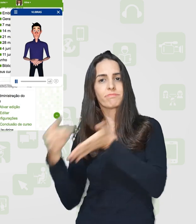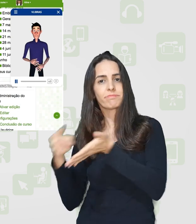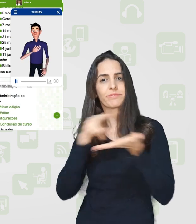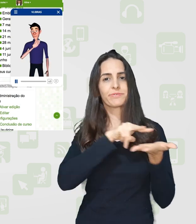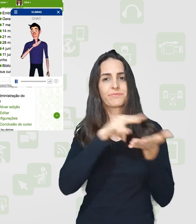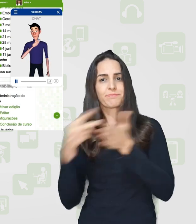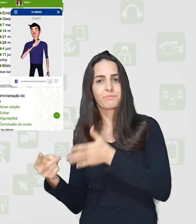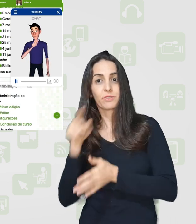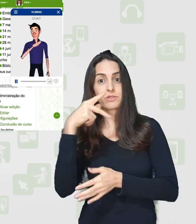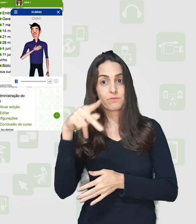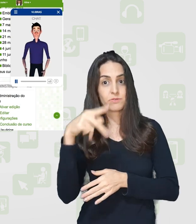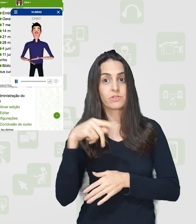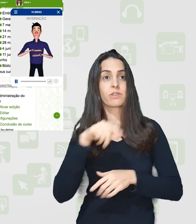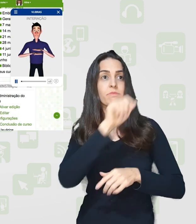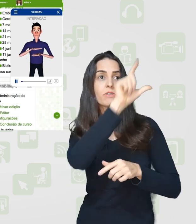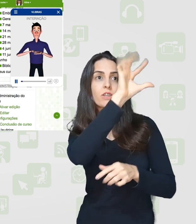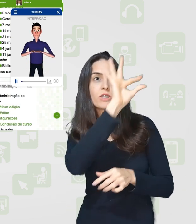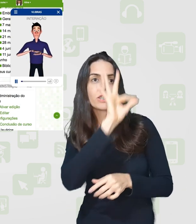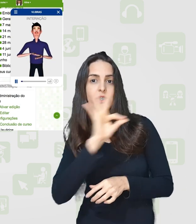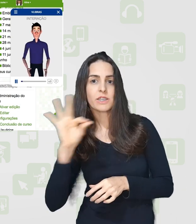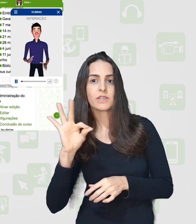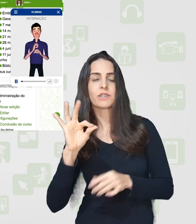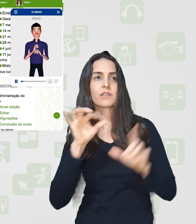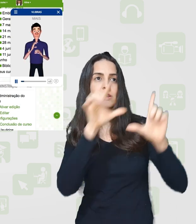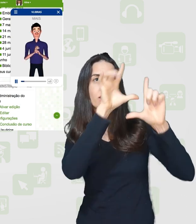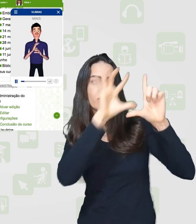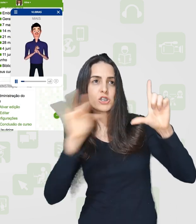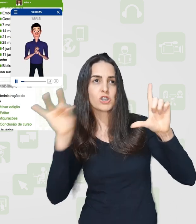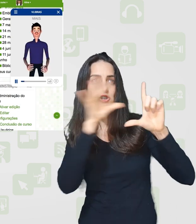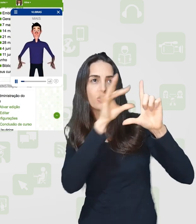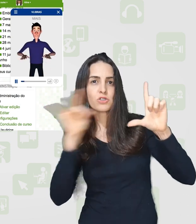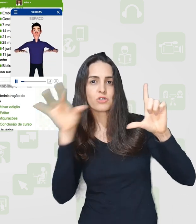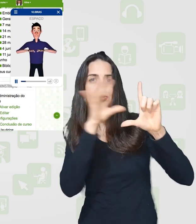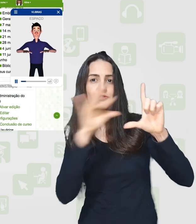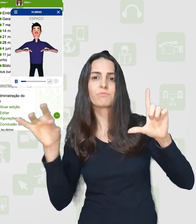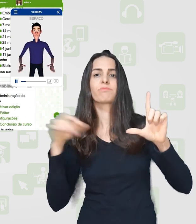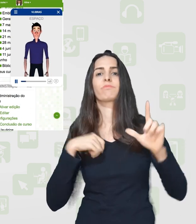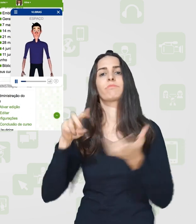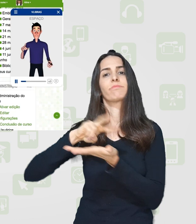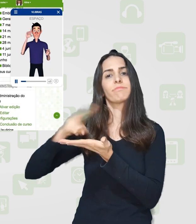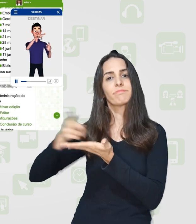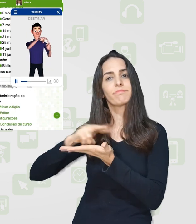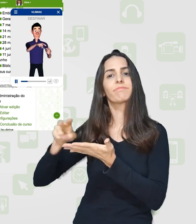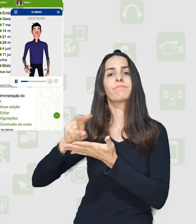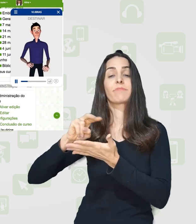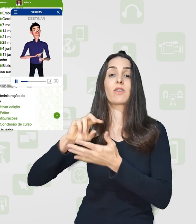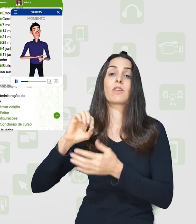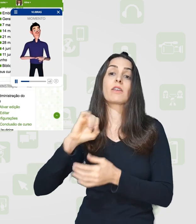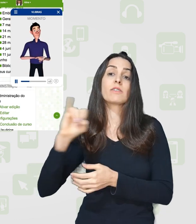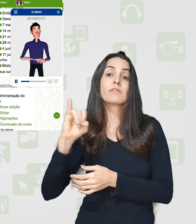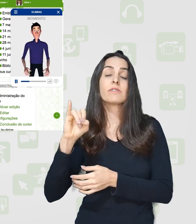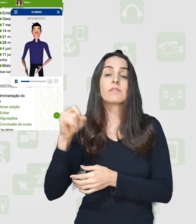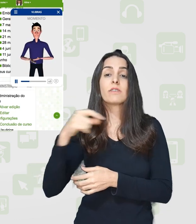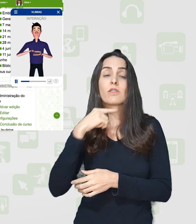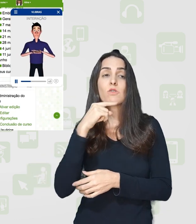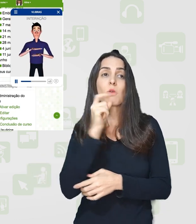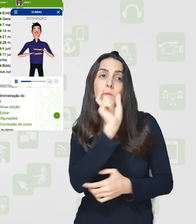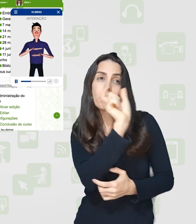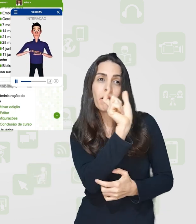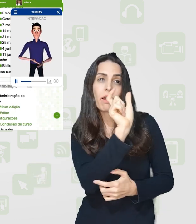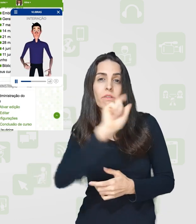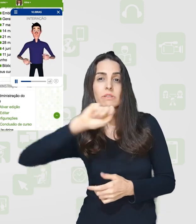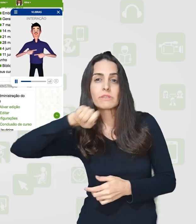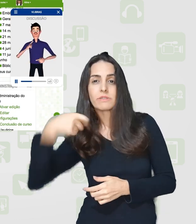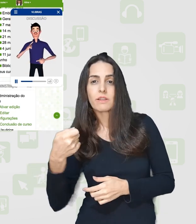traduzir de acordo com os sinais, ou ele vai soletrar quando